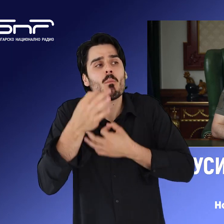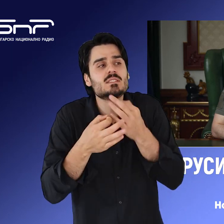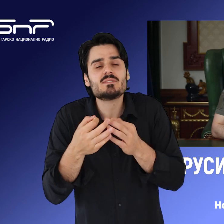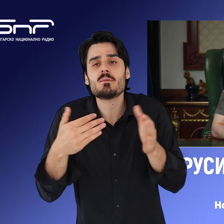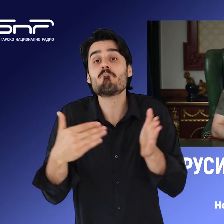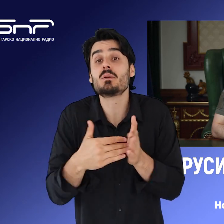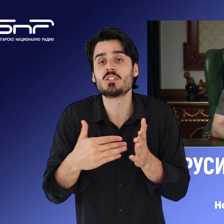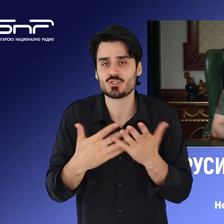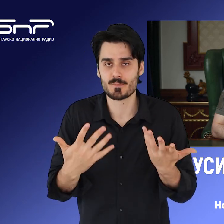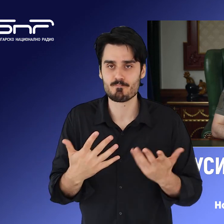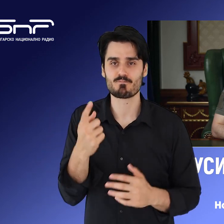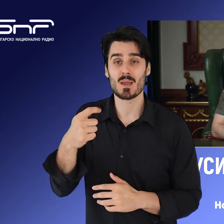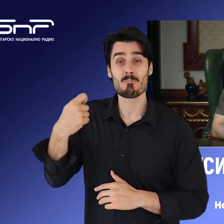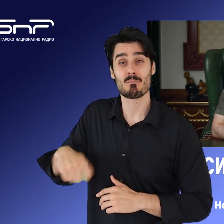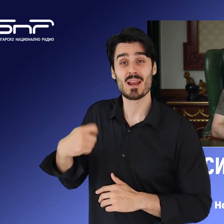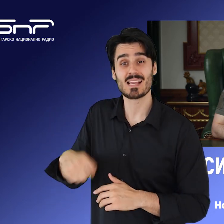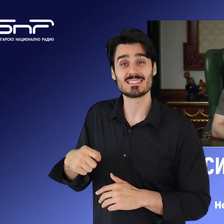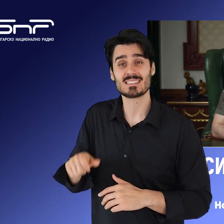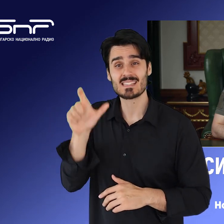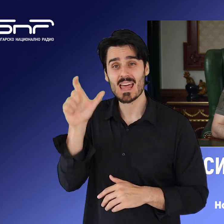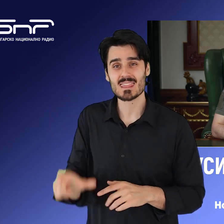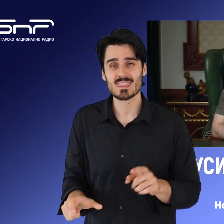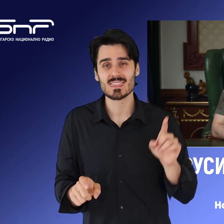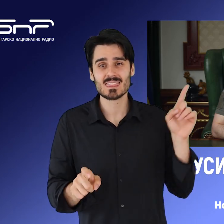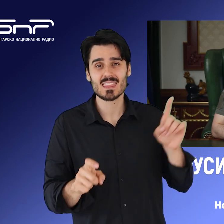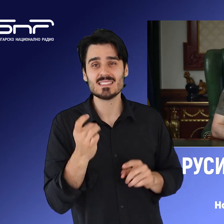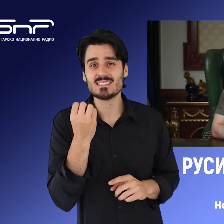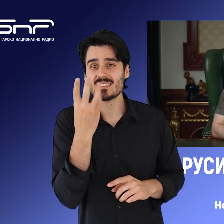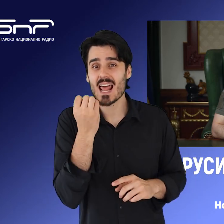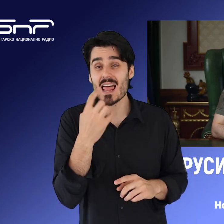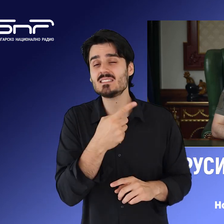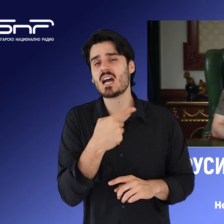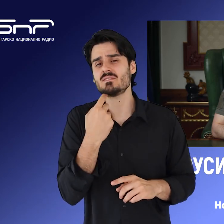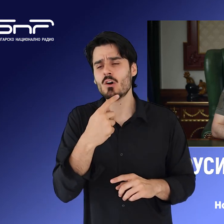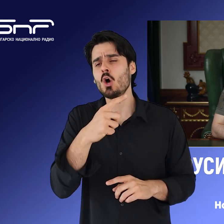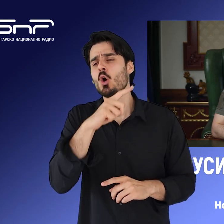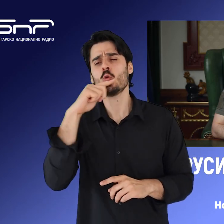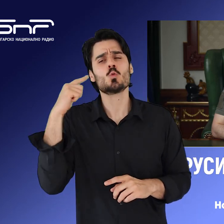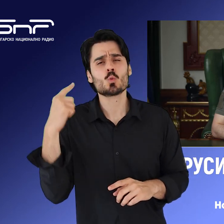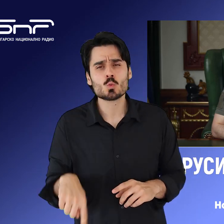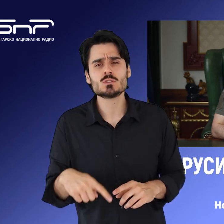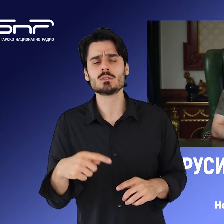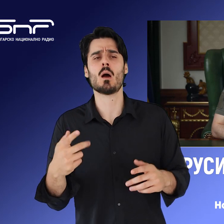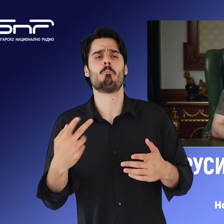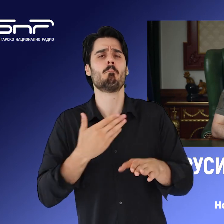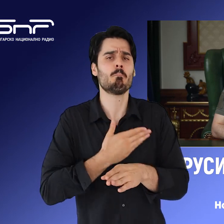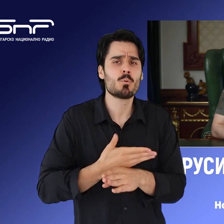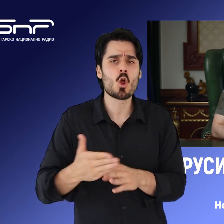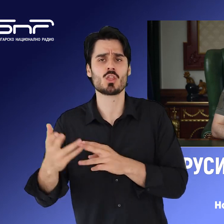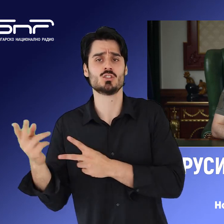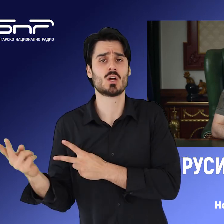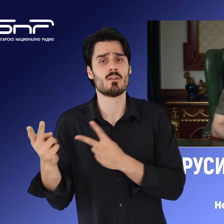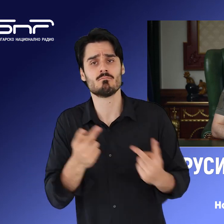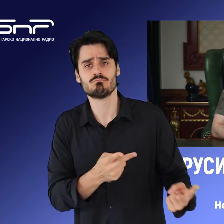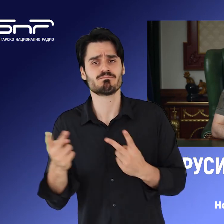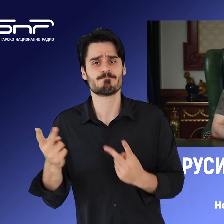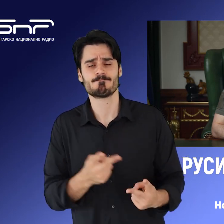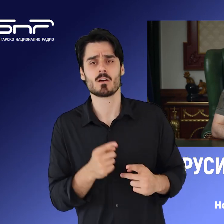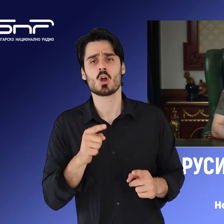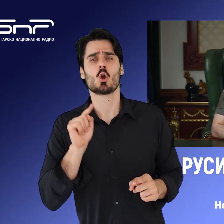Президентът на Украина Володимир Зеленски с нощи заяви, че Русия продължава да внася компоненти за ракетите, с които обстрелва